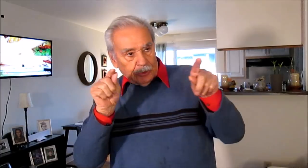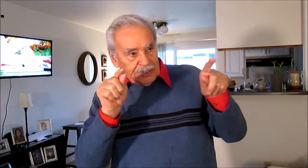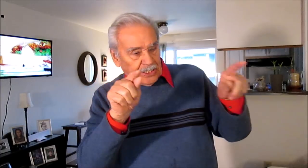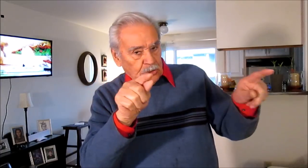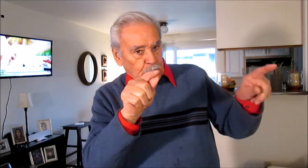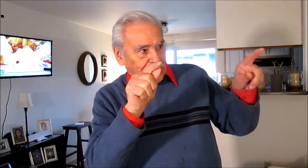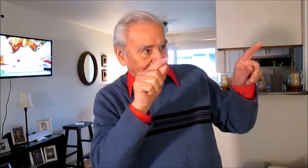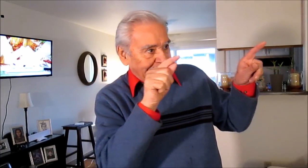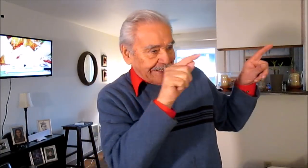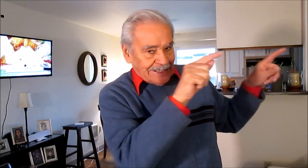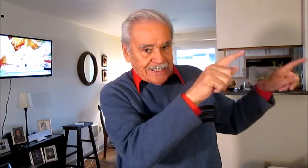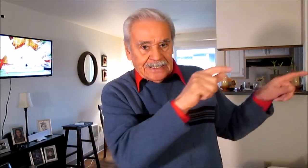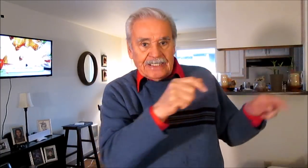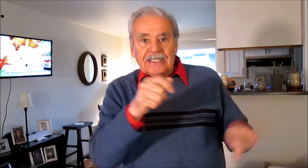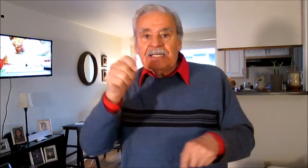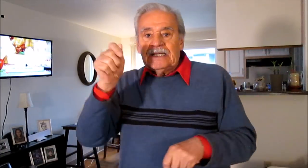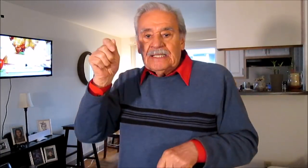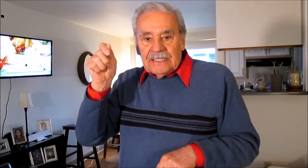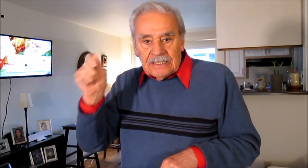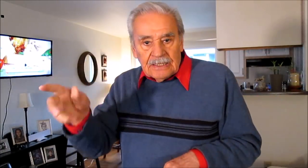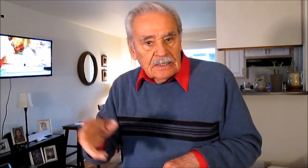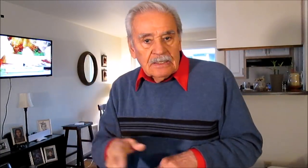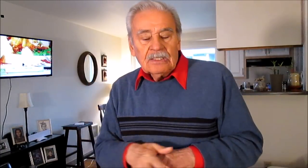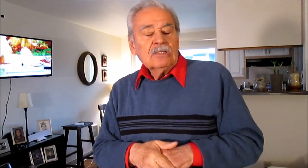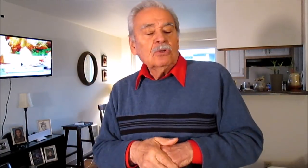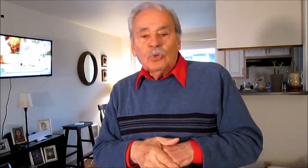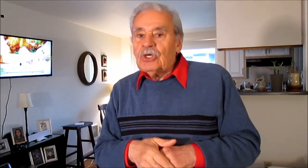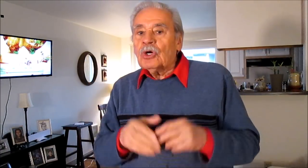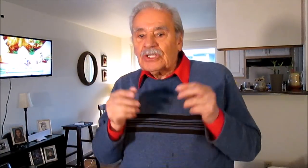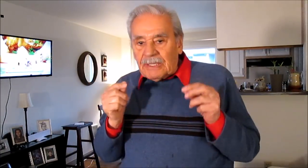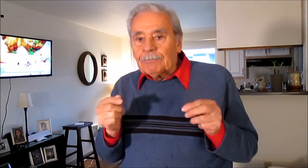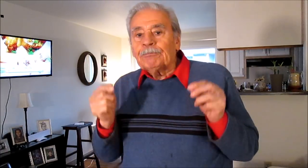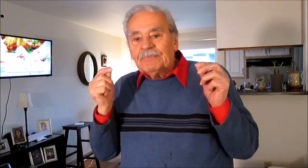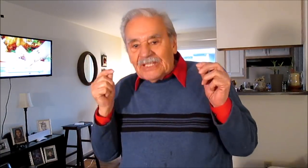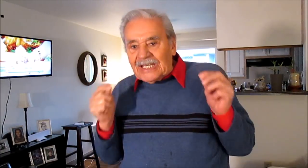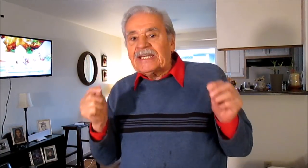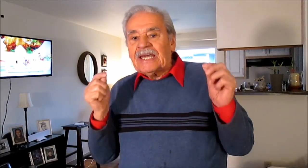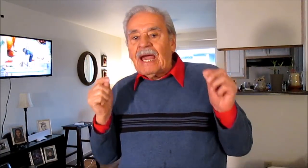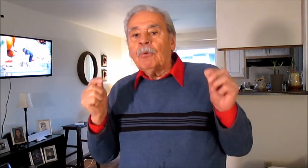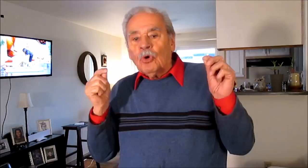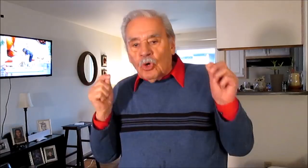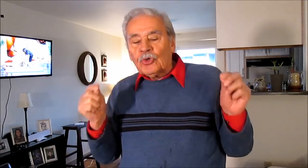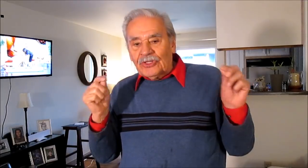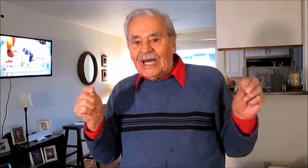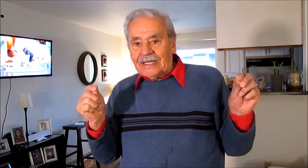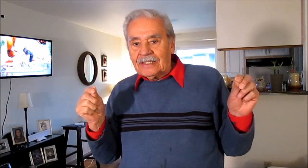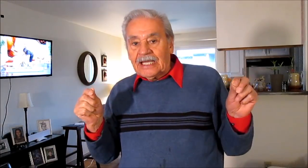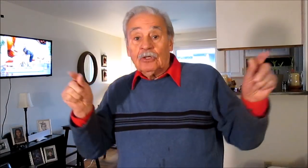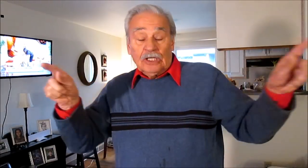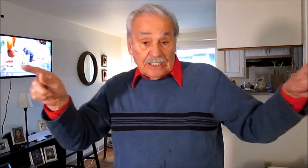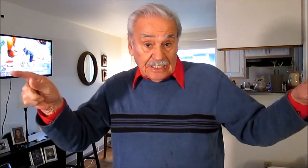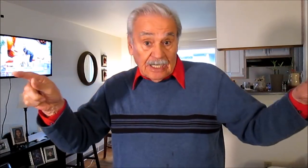gobernador cada intendente lo único que te tiene que a vos costar que es lo que le está